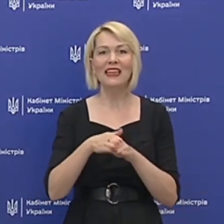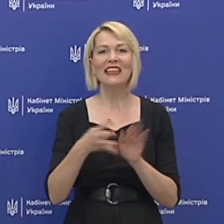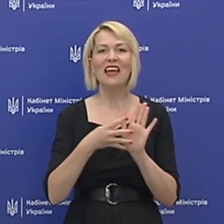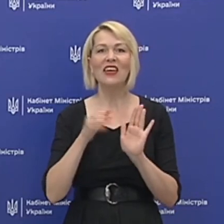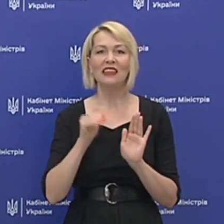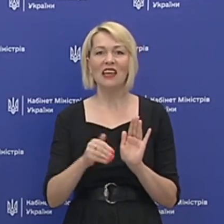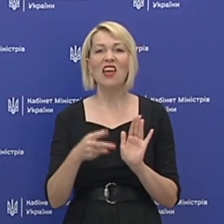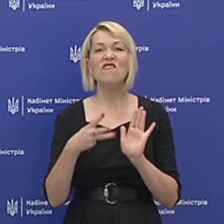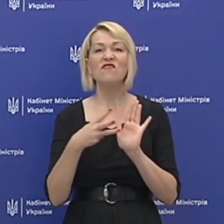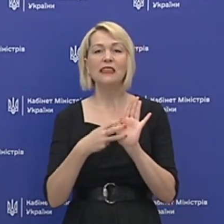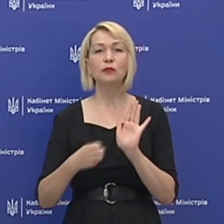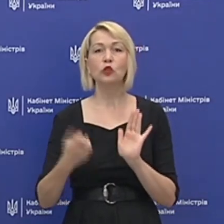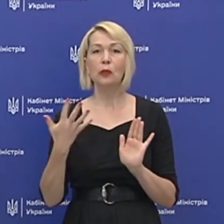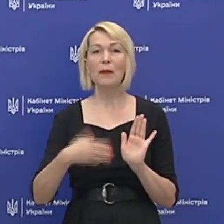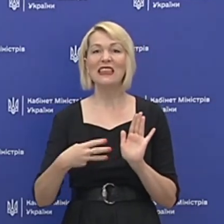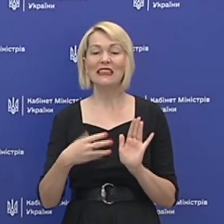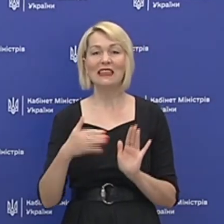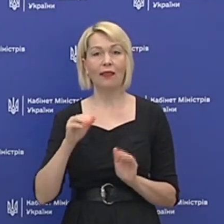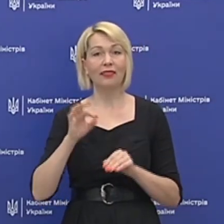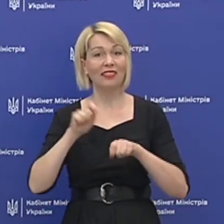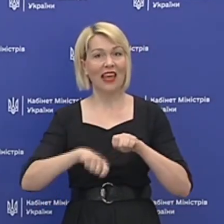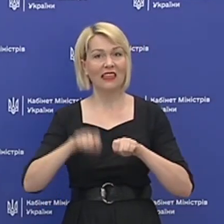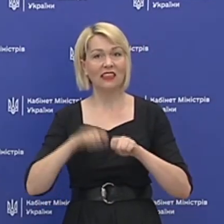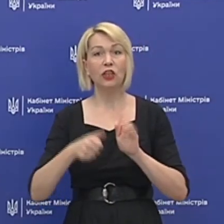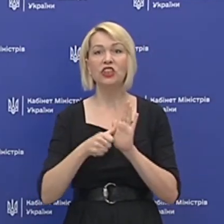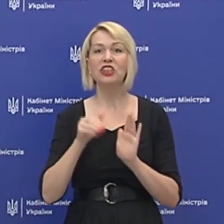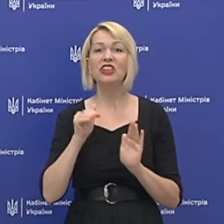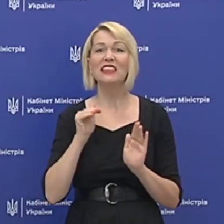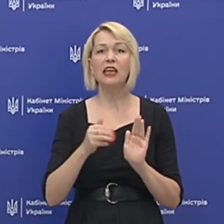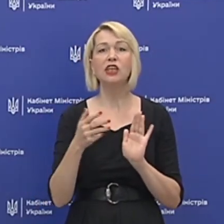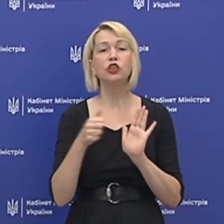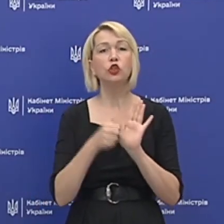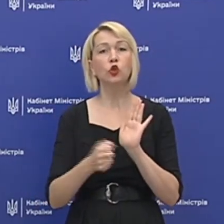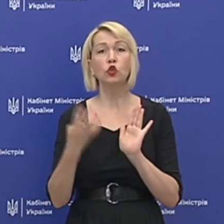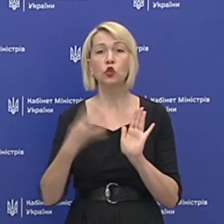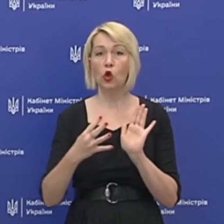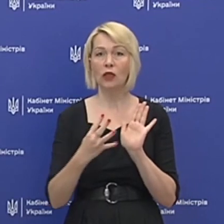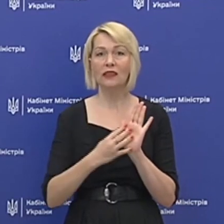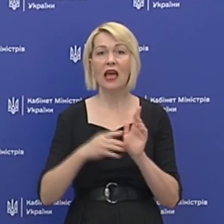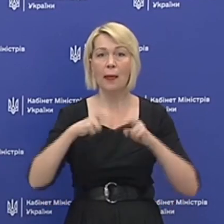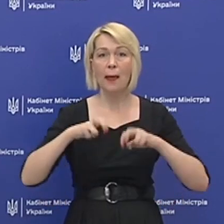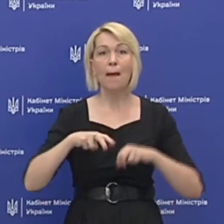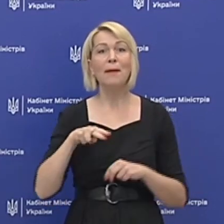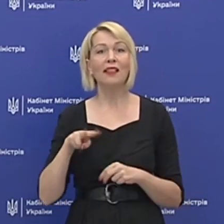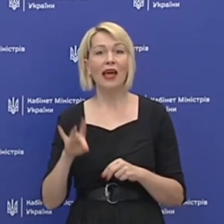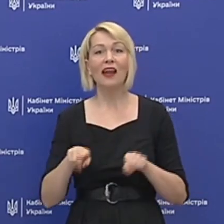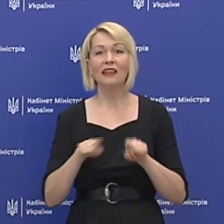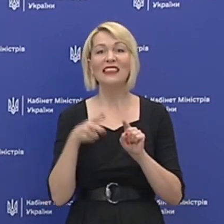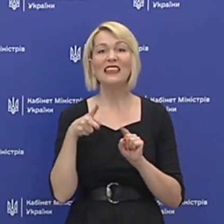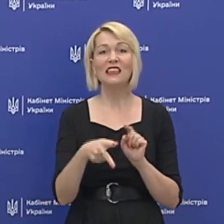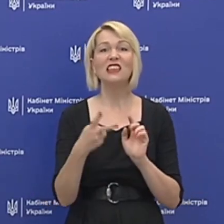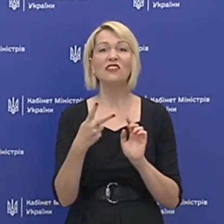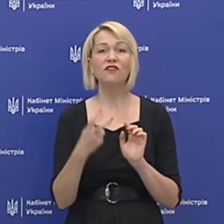9850 тестів, із них 6 649 досліджень методом ПЛР, а також